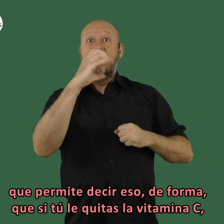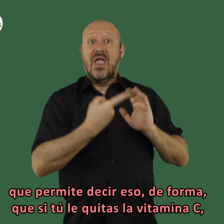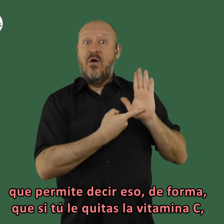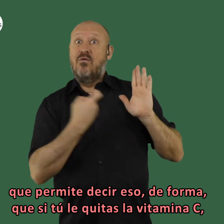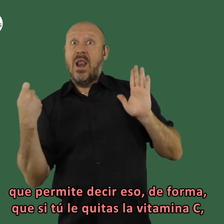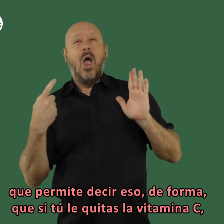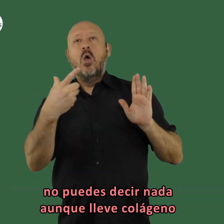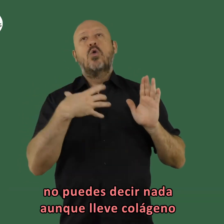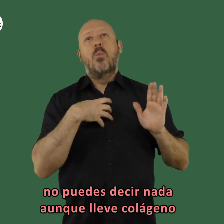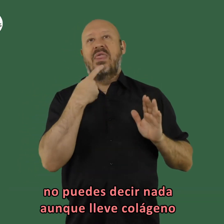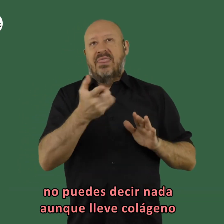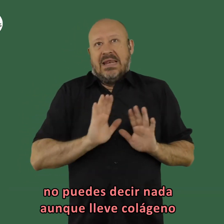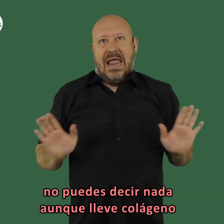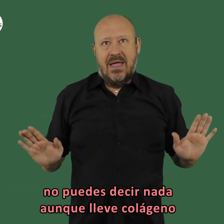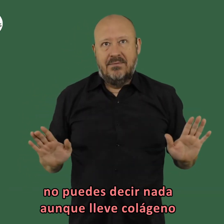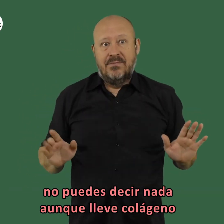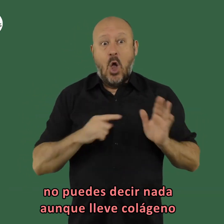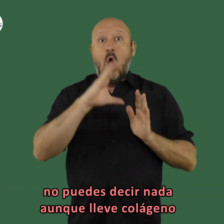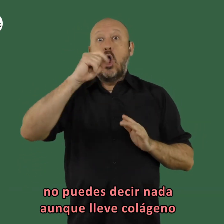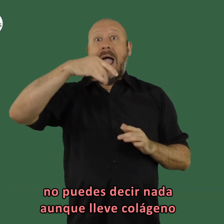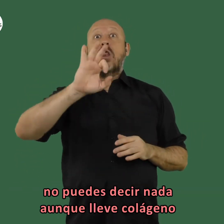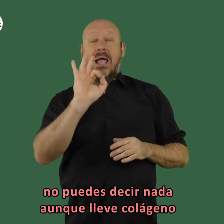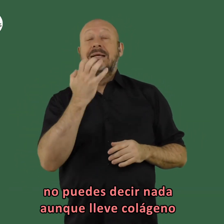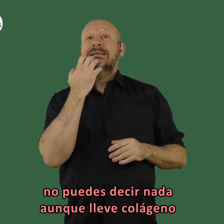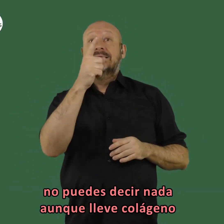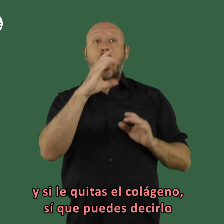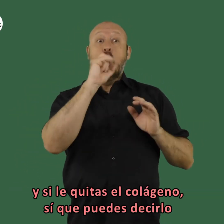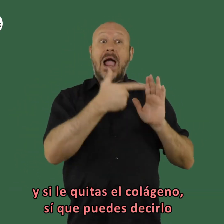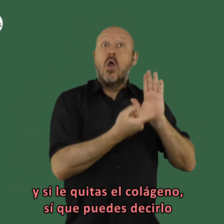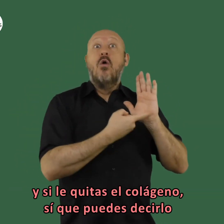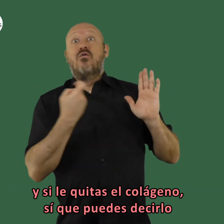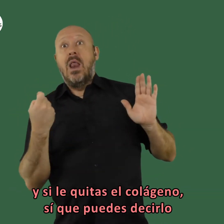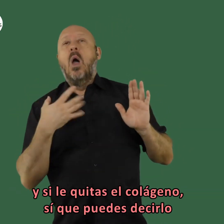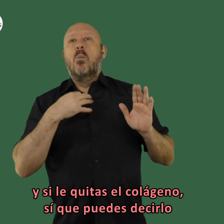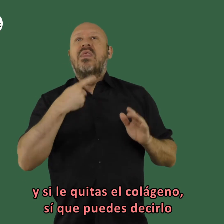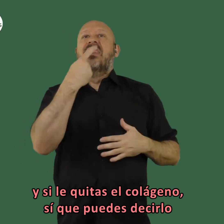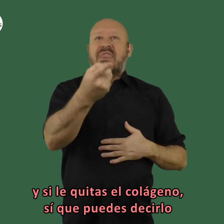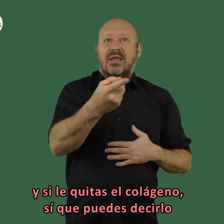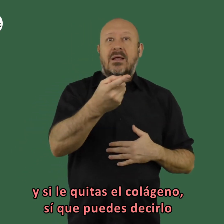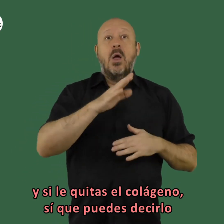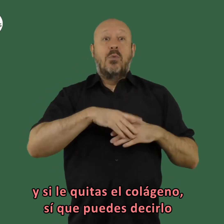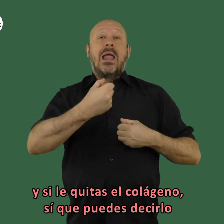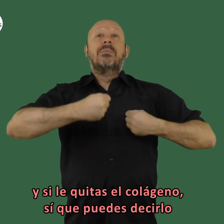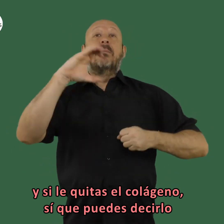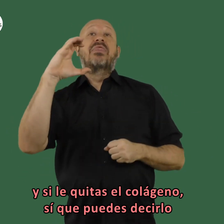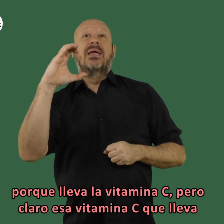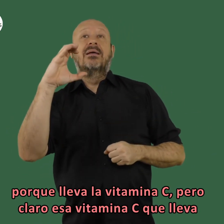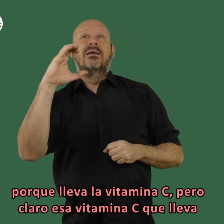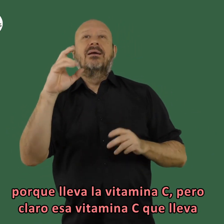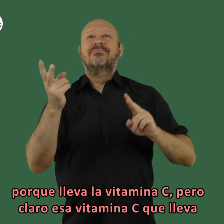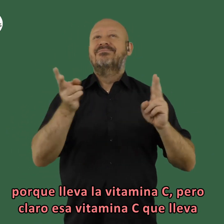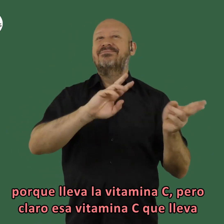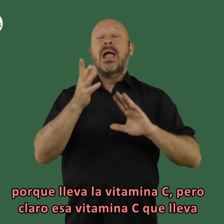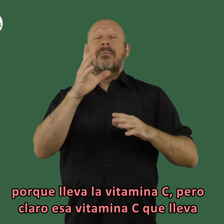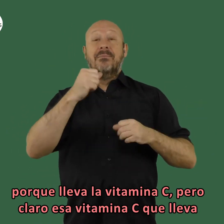quitas en la vitamina c no puedes decir nada aunque lleve colágeno y si le quitas el colágeno sí que puedes decirlo porque lleva la